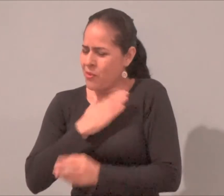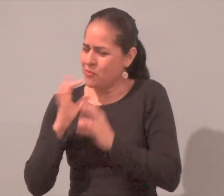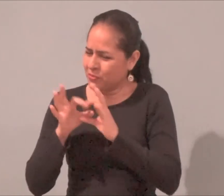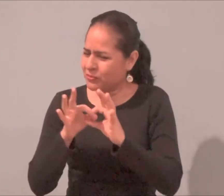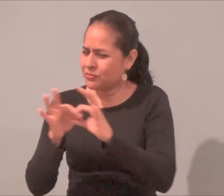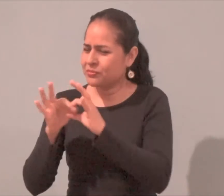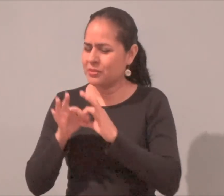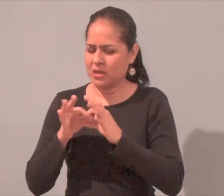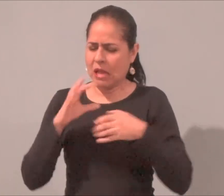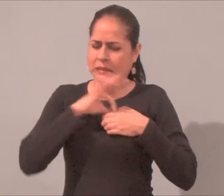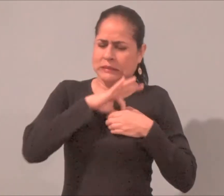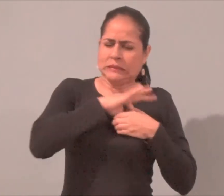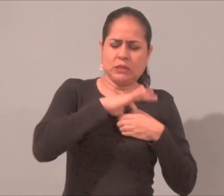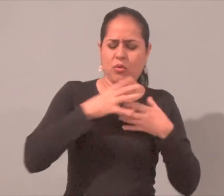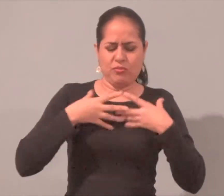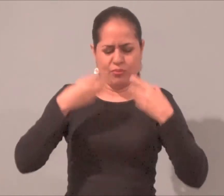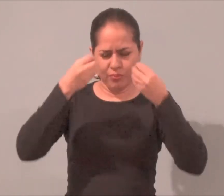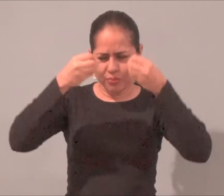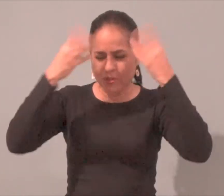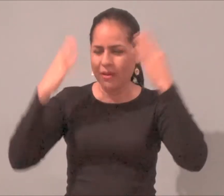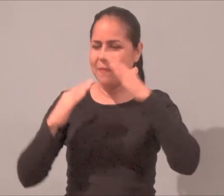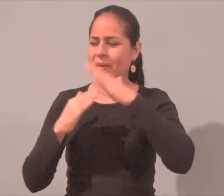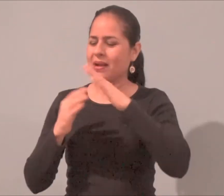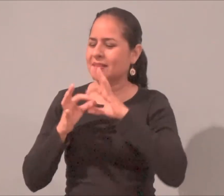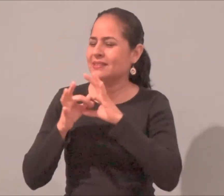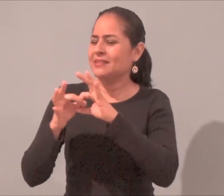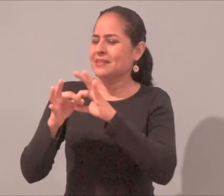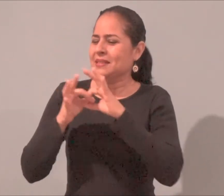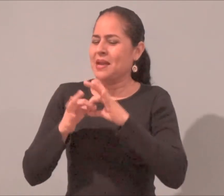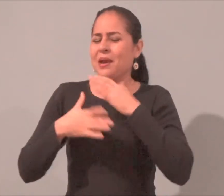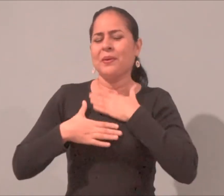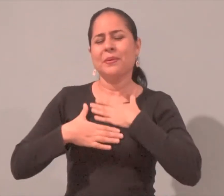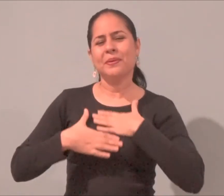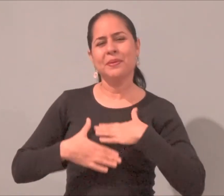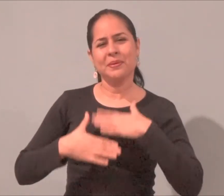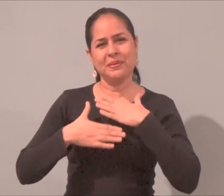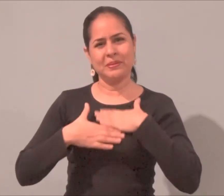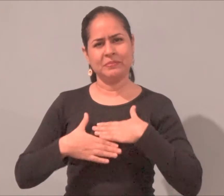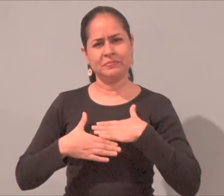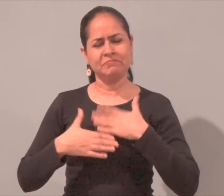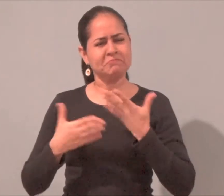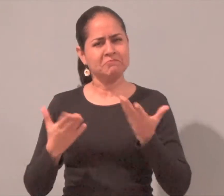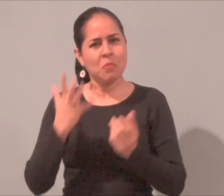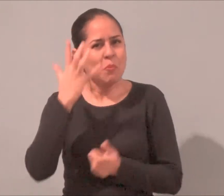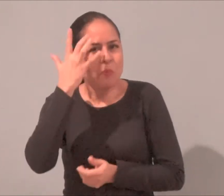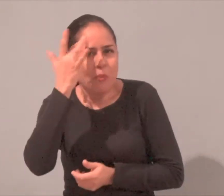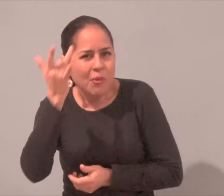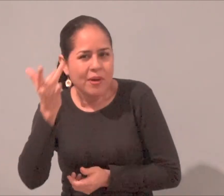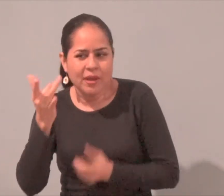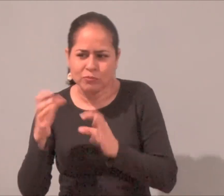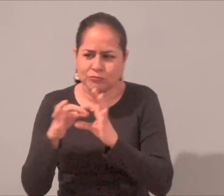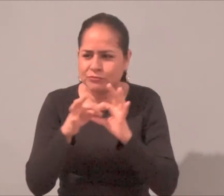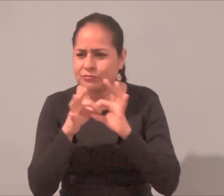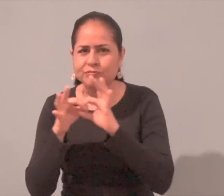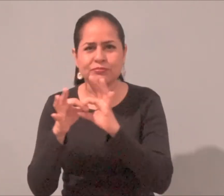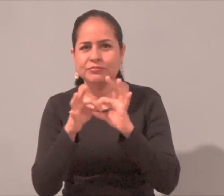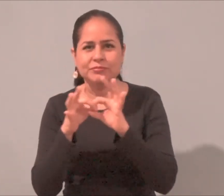perdón y la esperanza Pero, ¿por qué son capaces de asumir todo esto? Porque buscan siempre